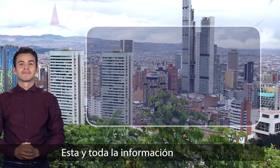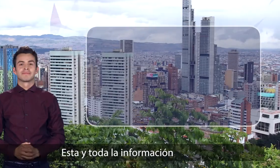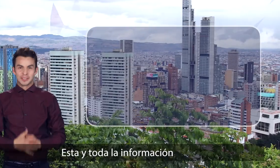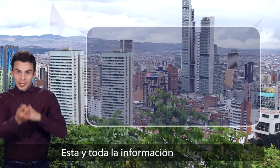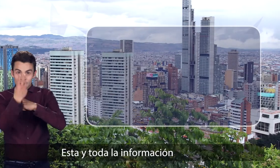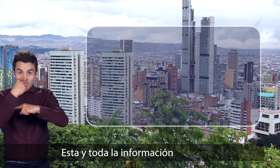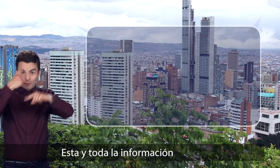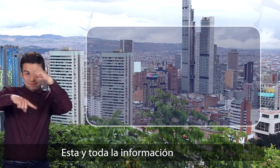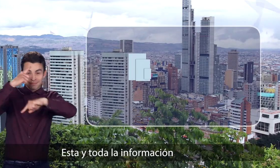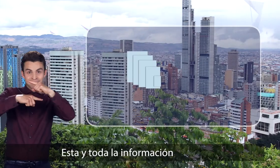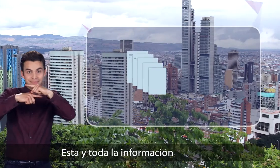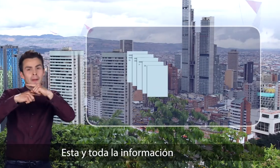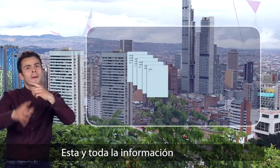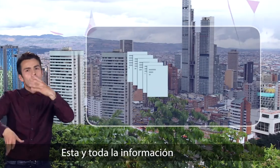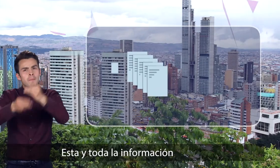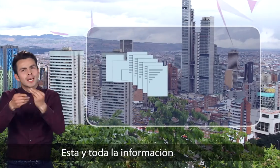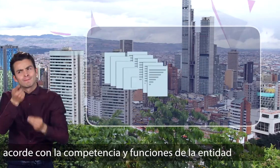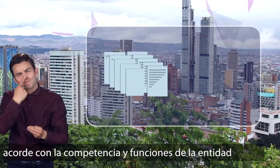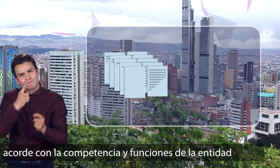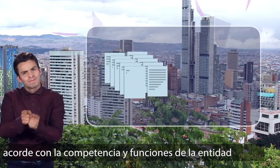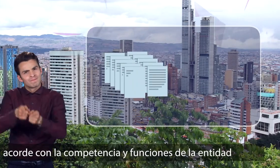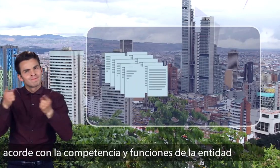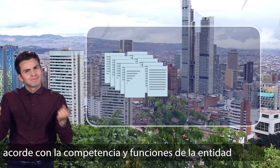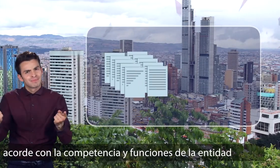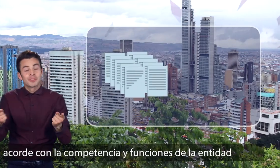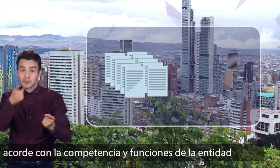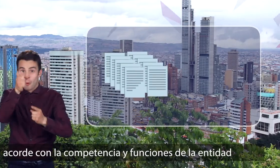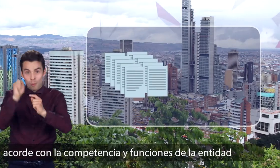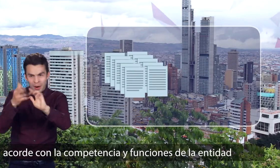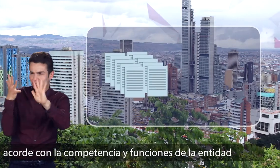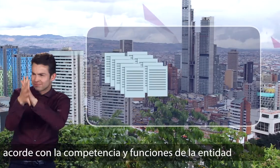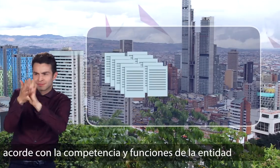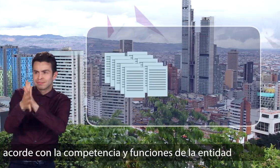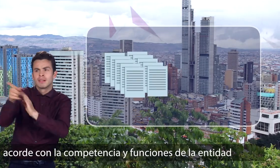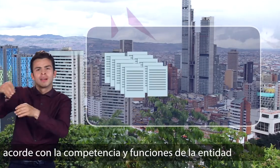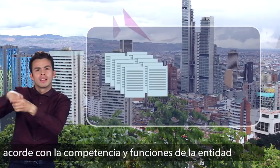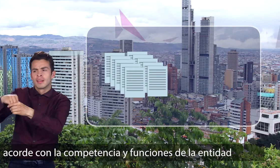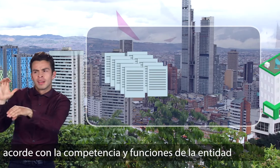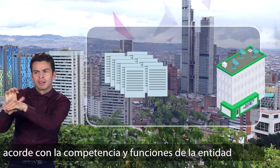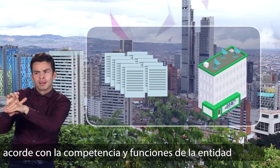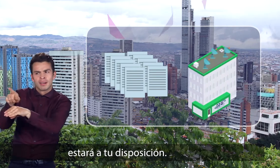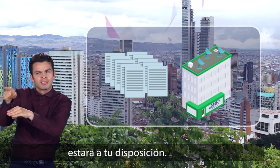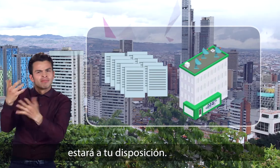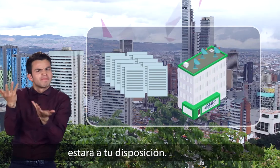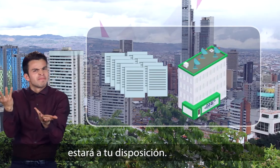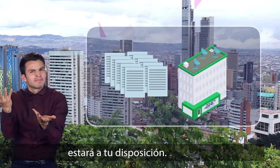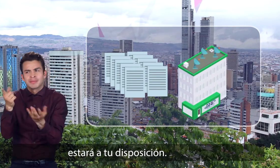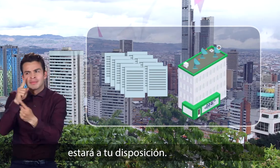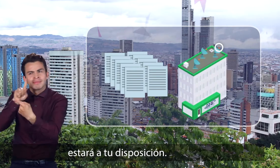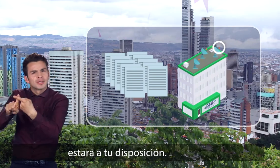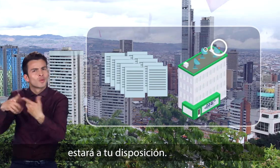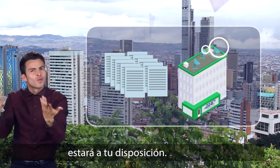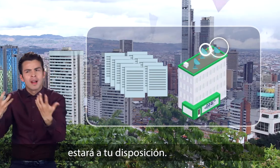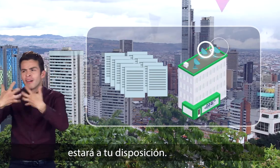Esta y toda la información acorde con la competencia y funciones de la entidad estará a tu disposición.